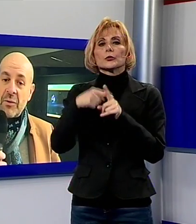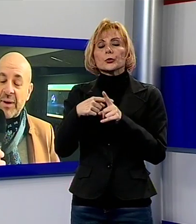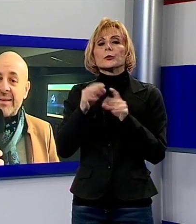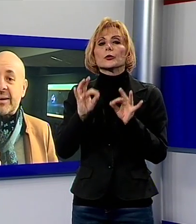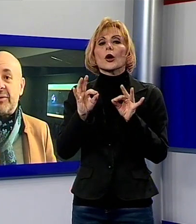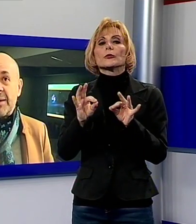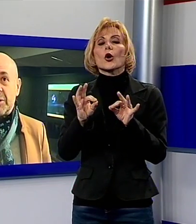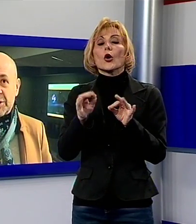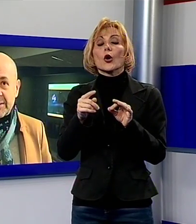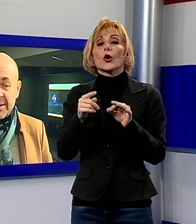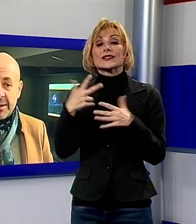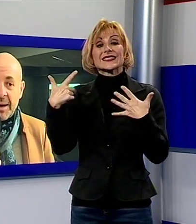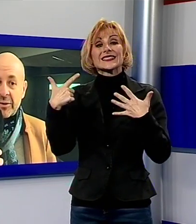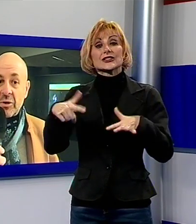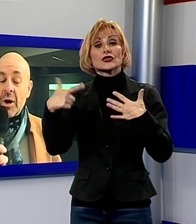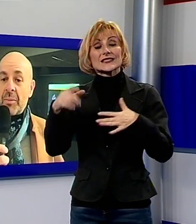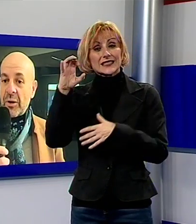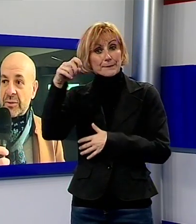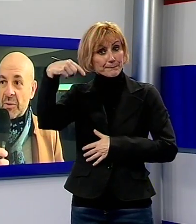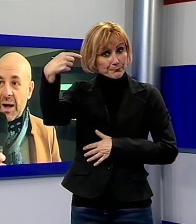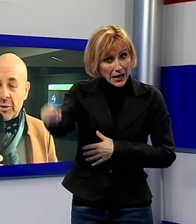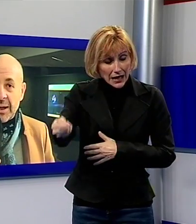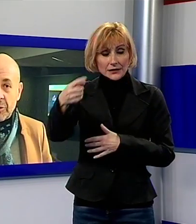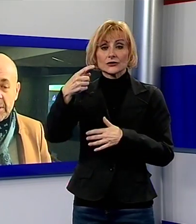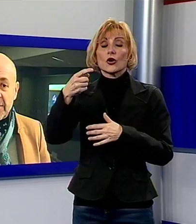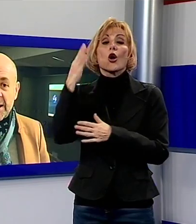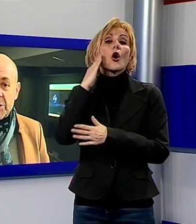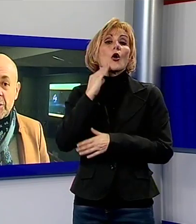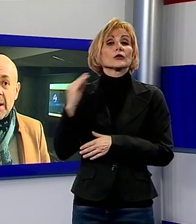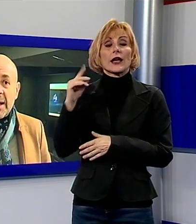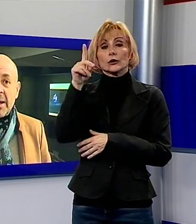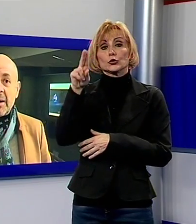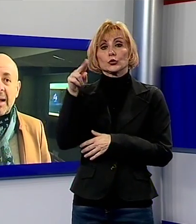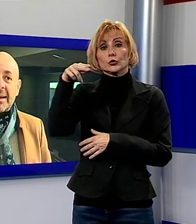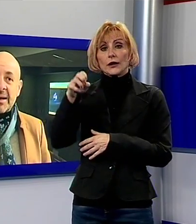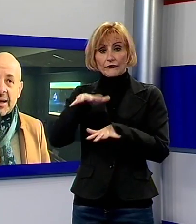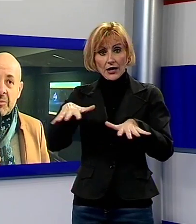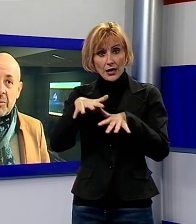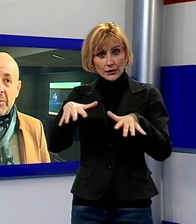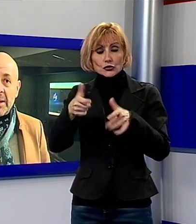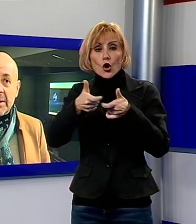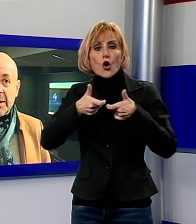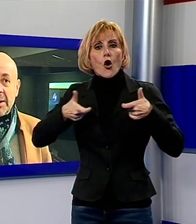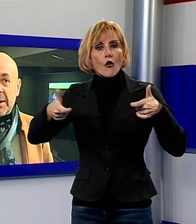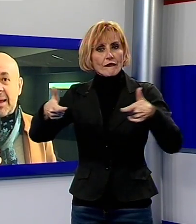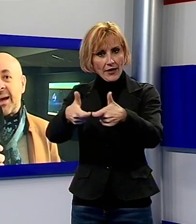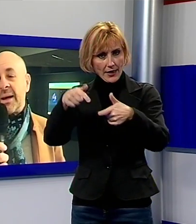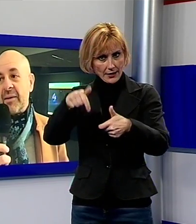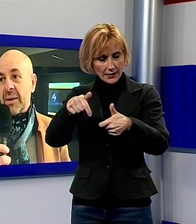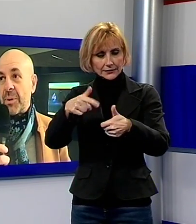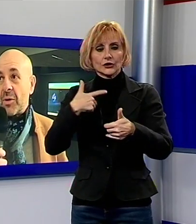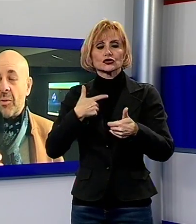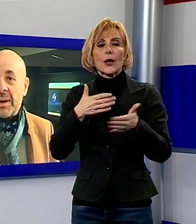conferenza che faremo il 17 di marzo prossimo all'hotel Duna di Viareggio alterneremo momenti di